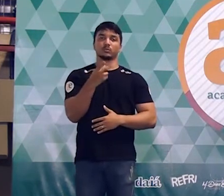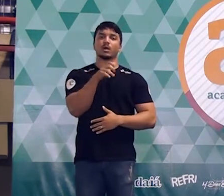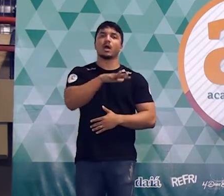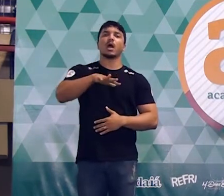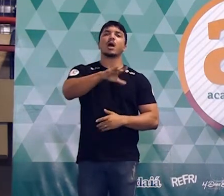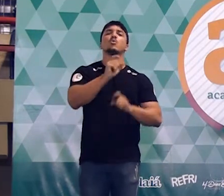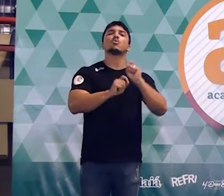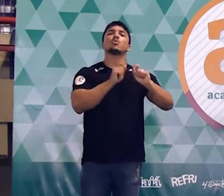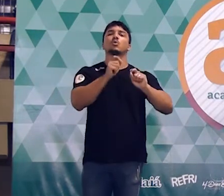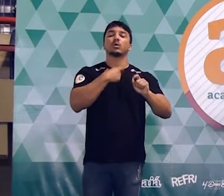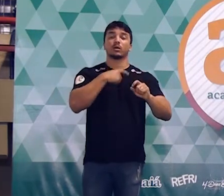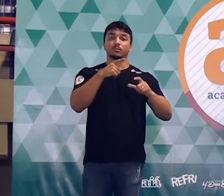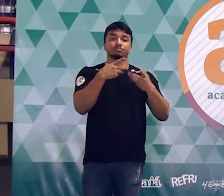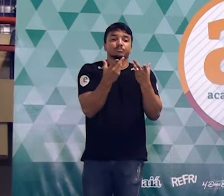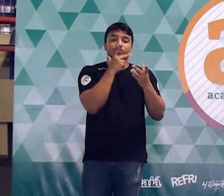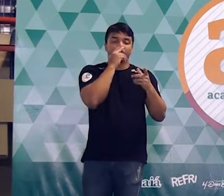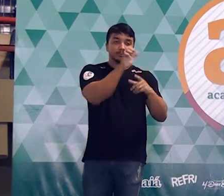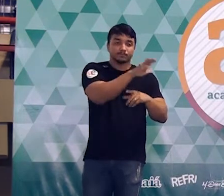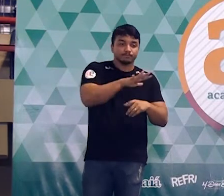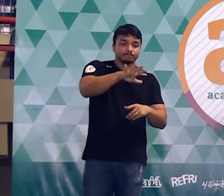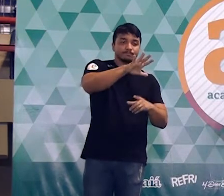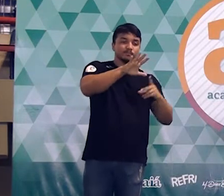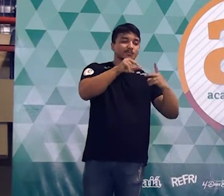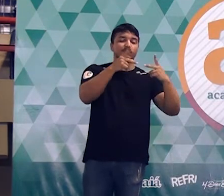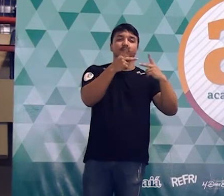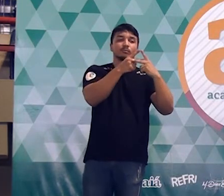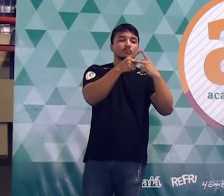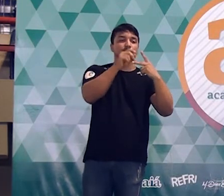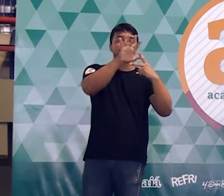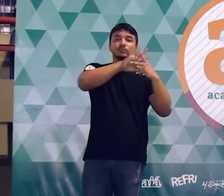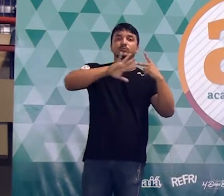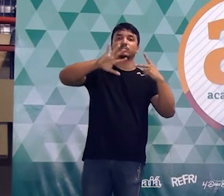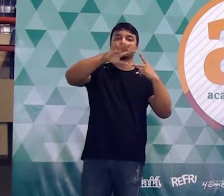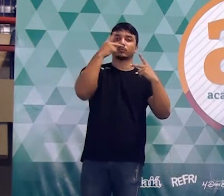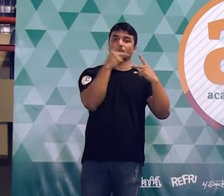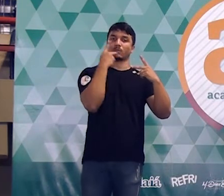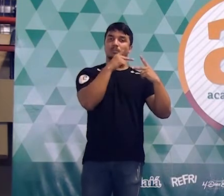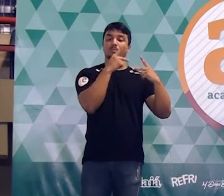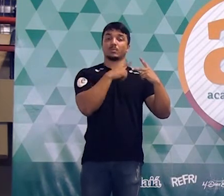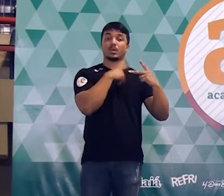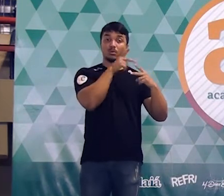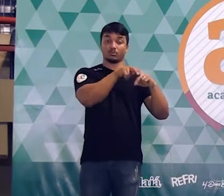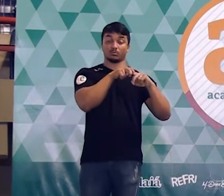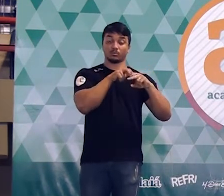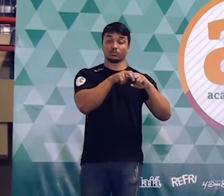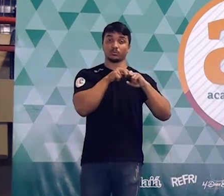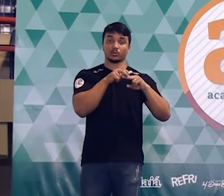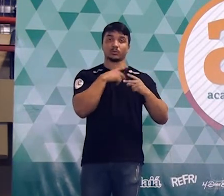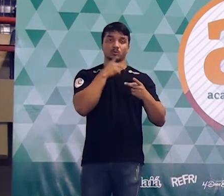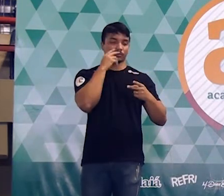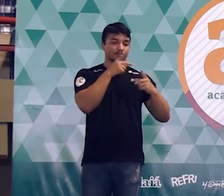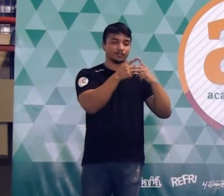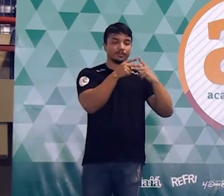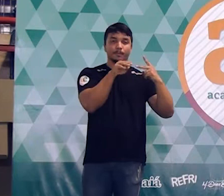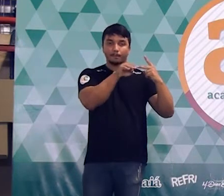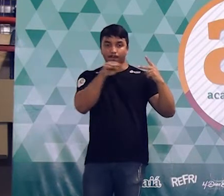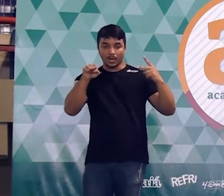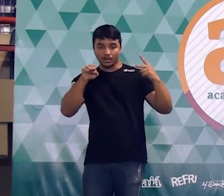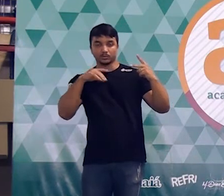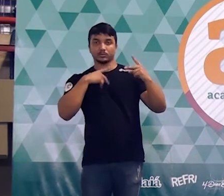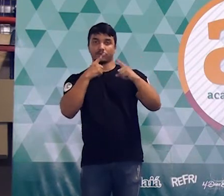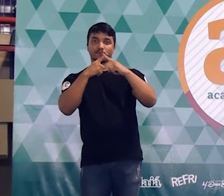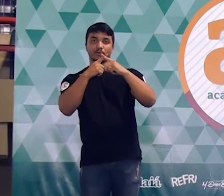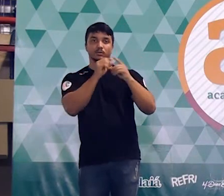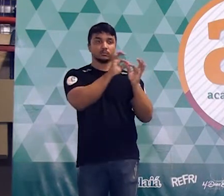que é a área? É você saber qual é a região ocupada pelo contorno daquela figura, né? Então a área de um triângulo é base vezes a altura dividido por dois.